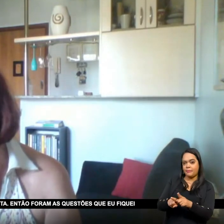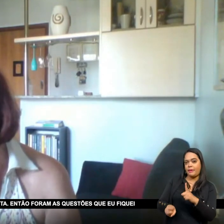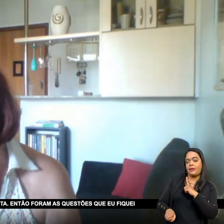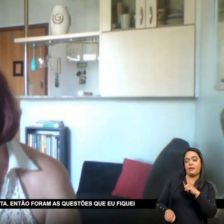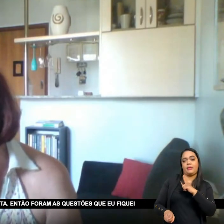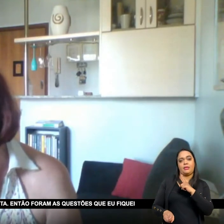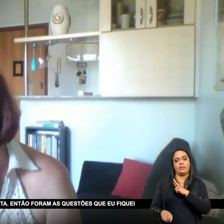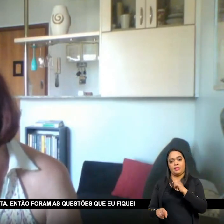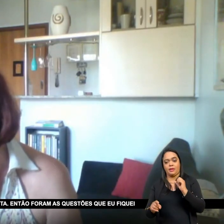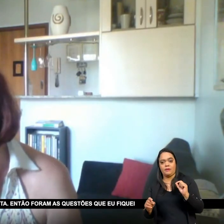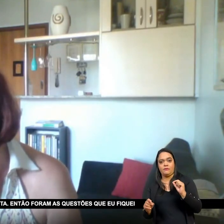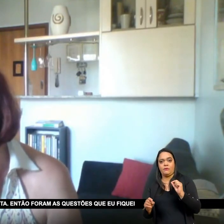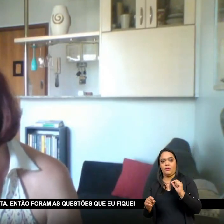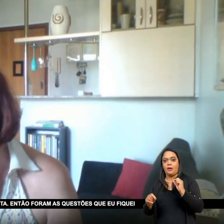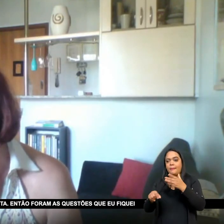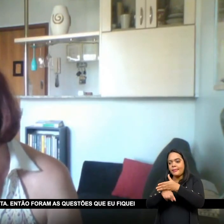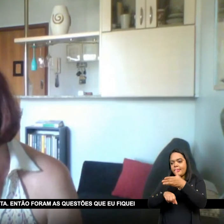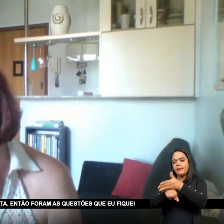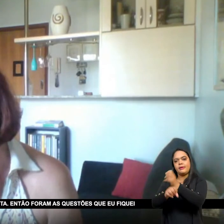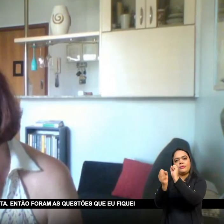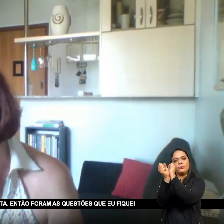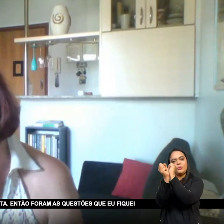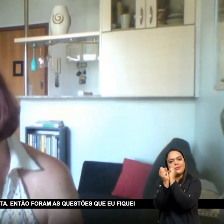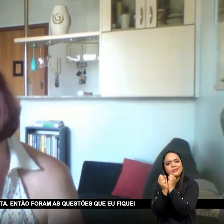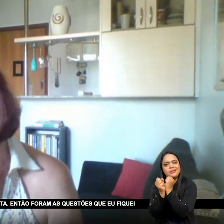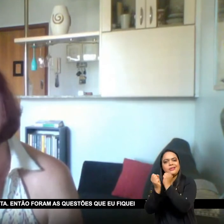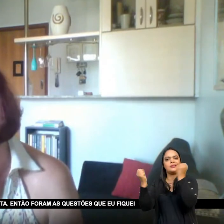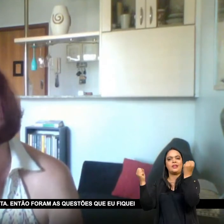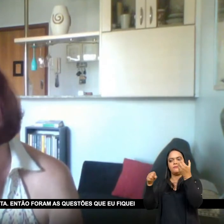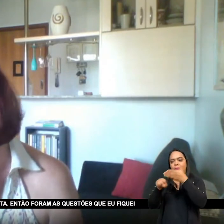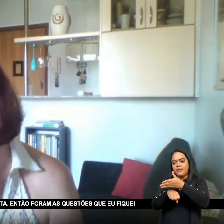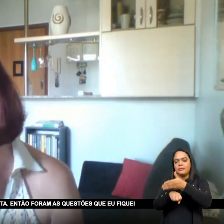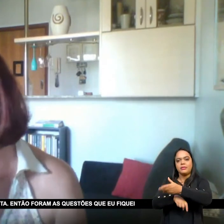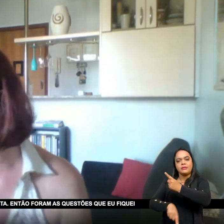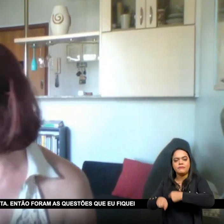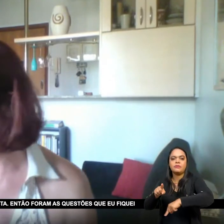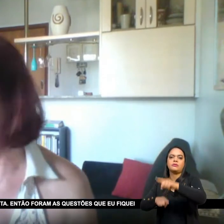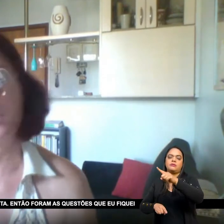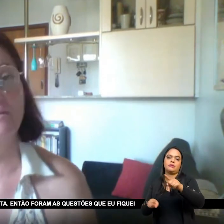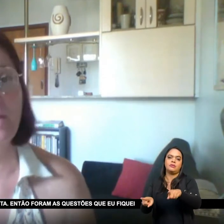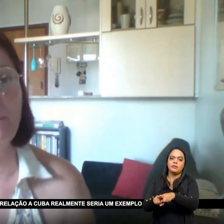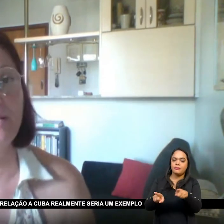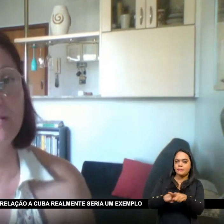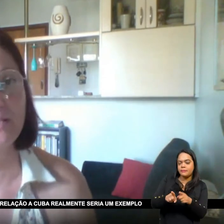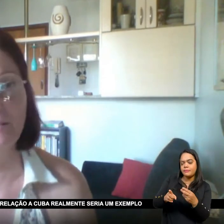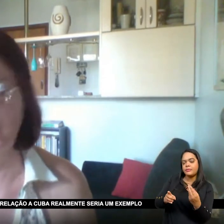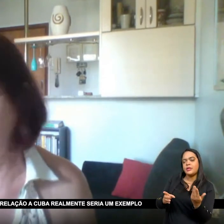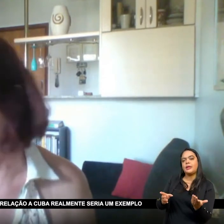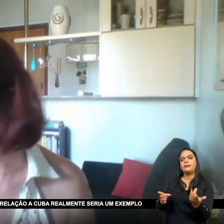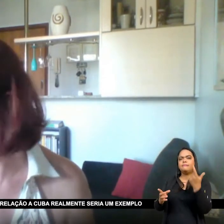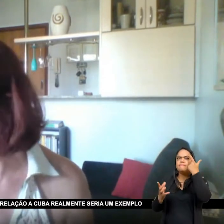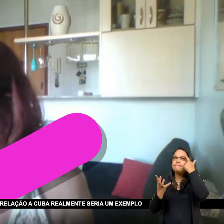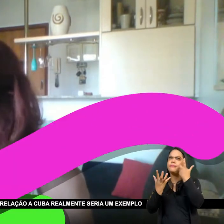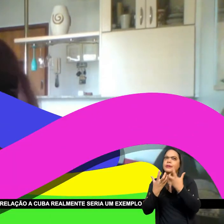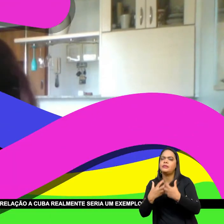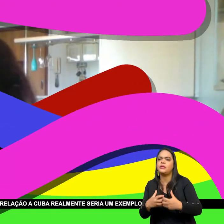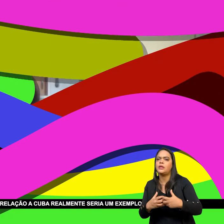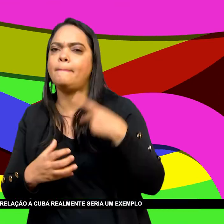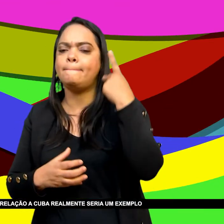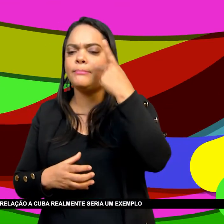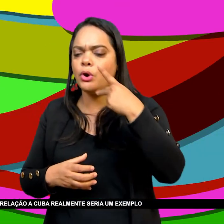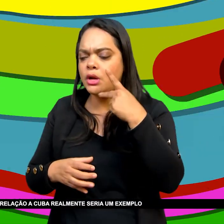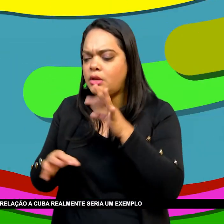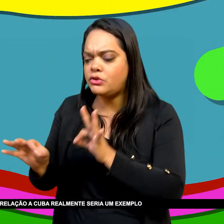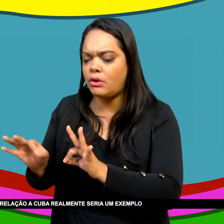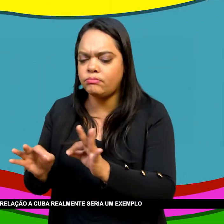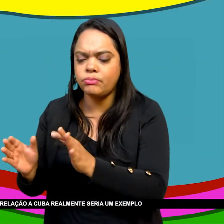Esse projeto Abolicionista Gradualista Então foram As questões Que eu fiquei pensando Aqui enquanto Estava falando